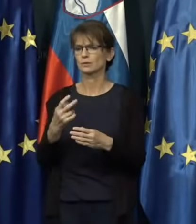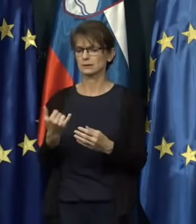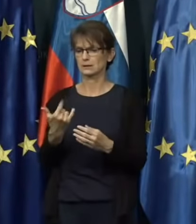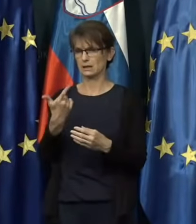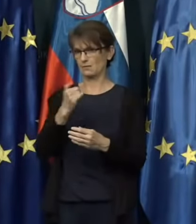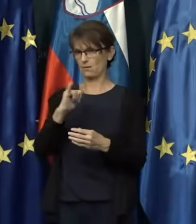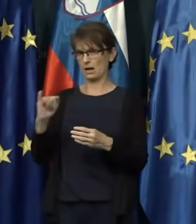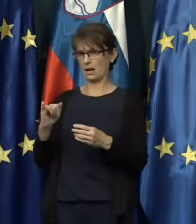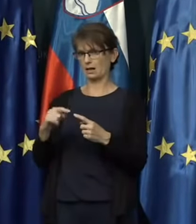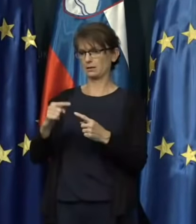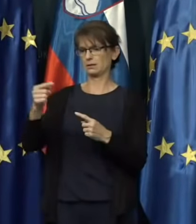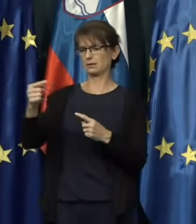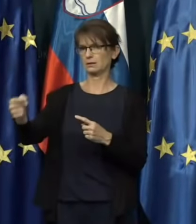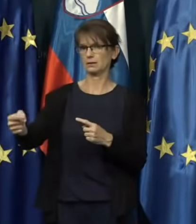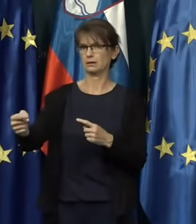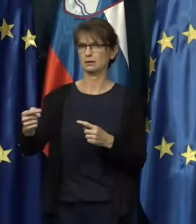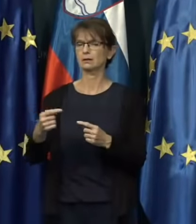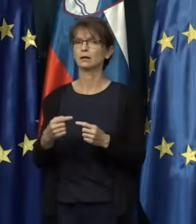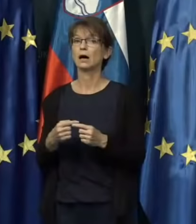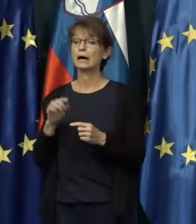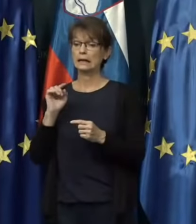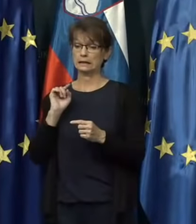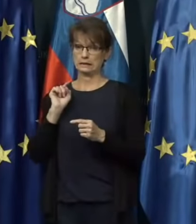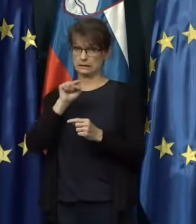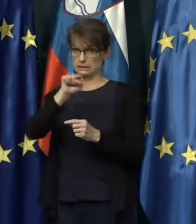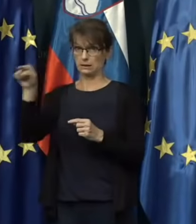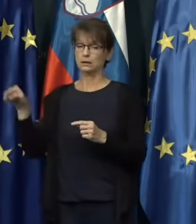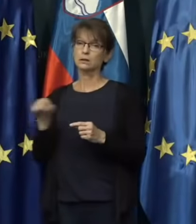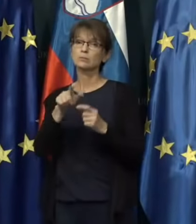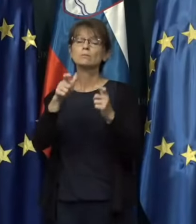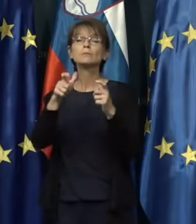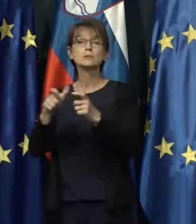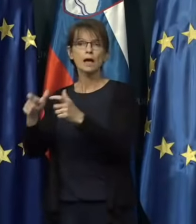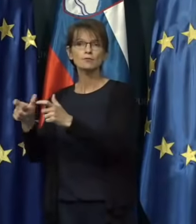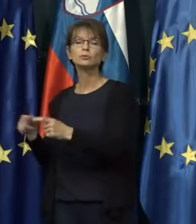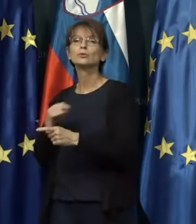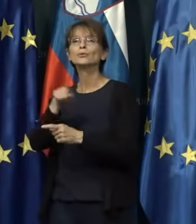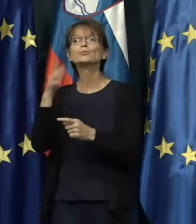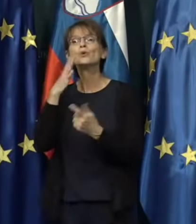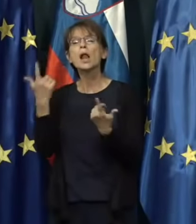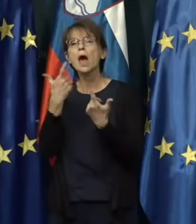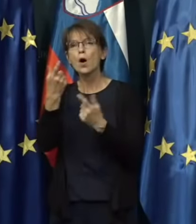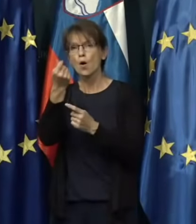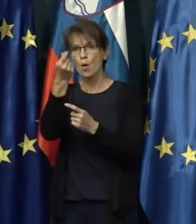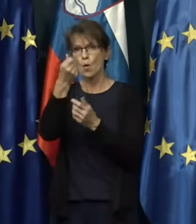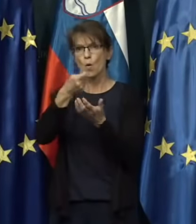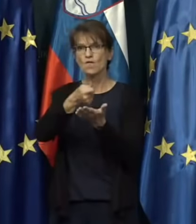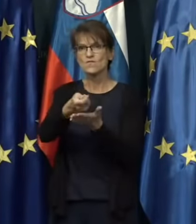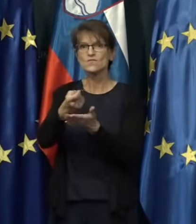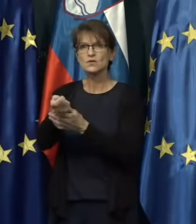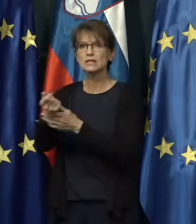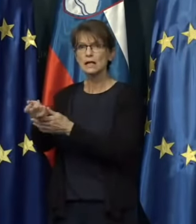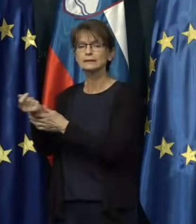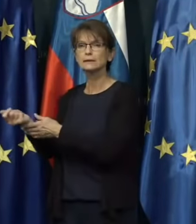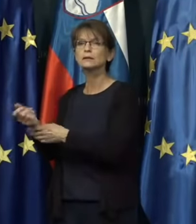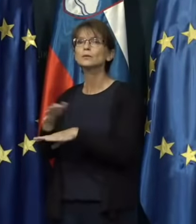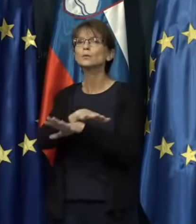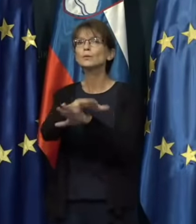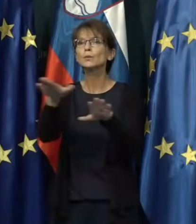letih tem zavodom, da bodo lahko financirali vse